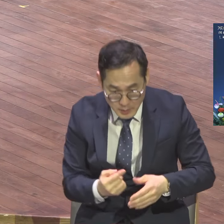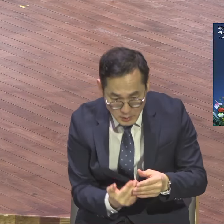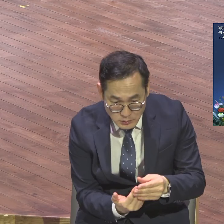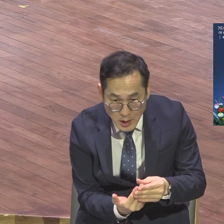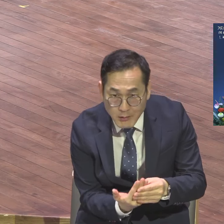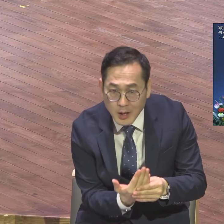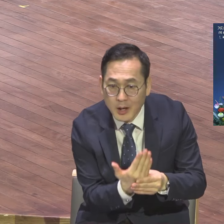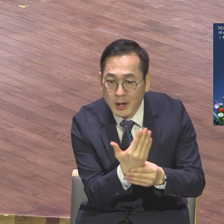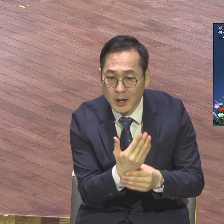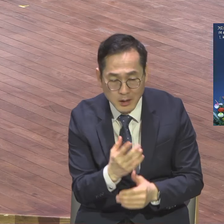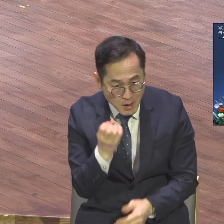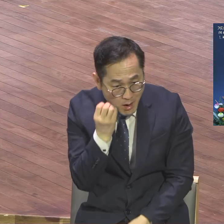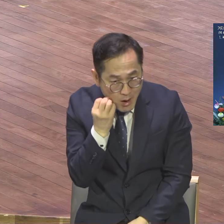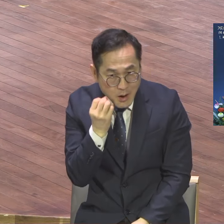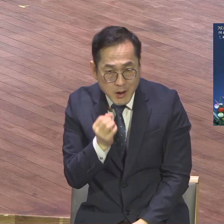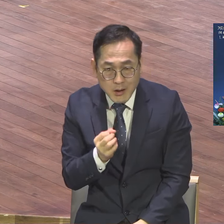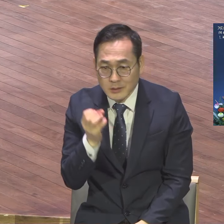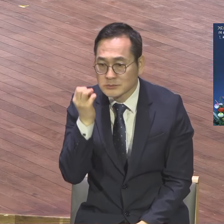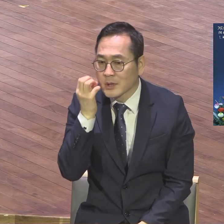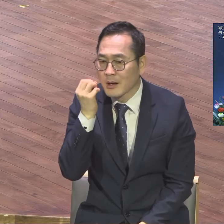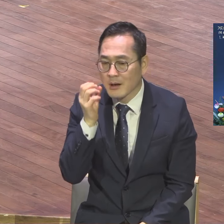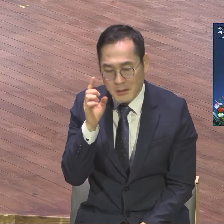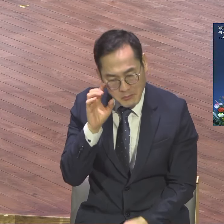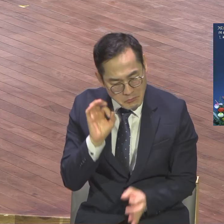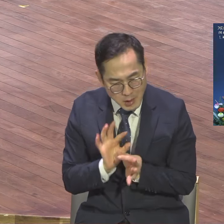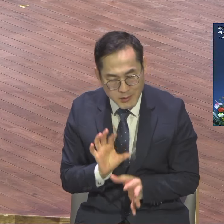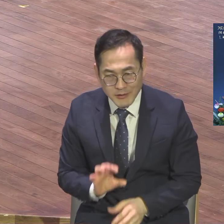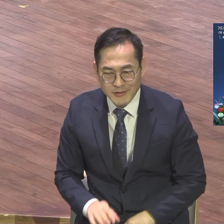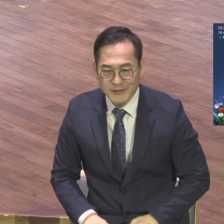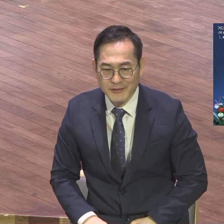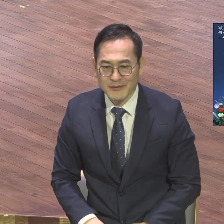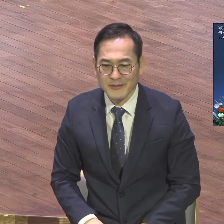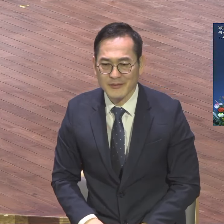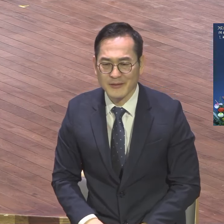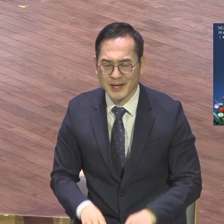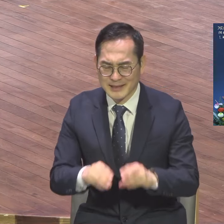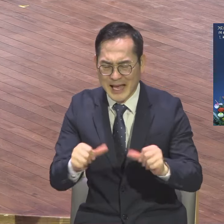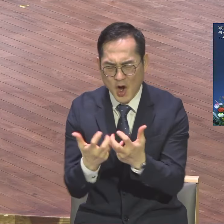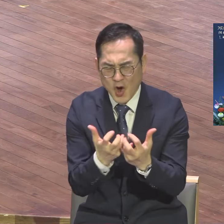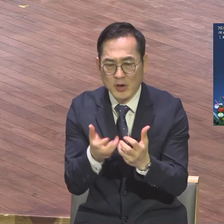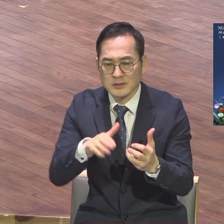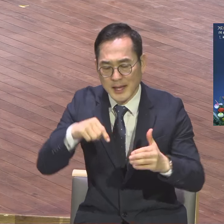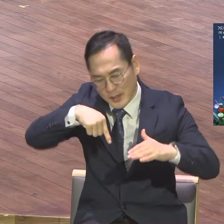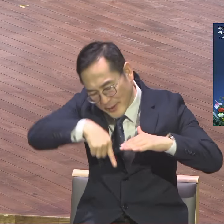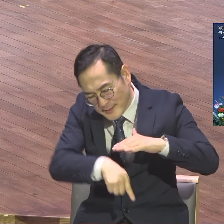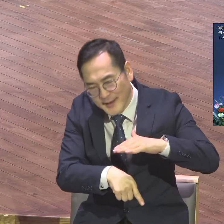땅까지 다 어렸는데 그 속에 생명이 있으니까 일어나는 것 같아요. 봄 되면 또 딱